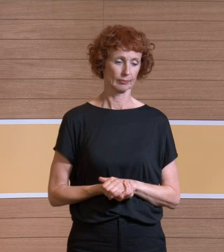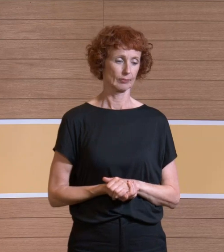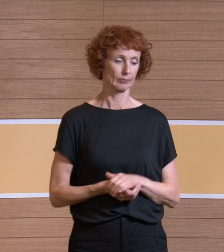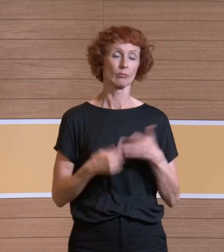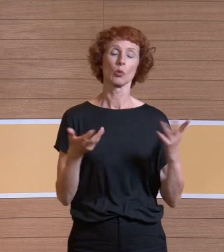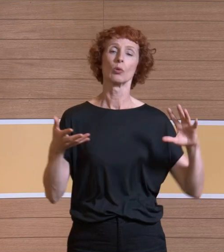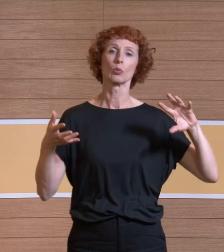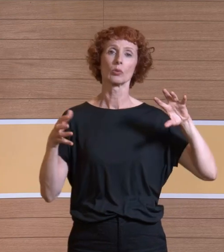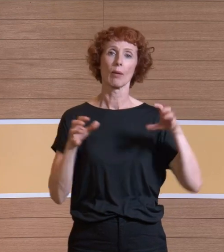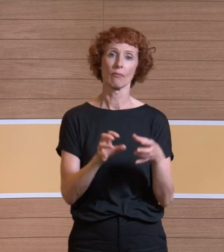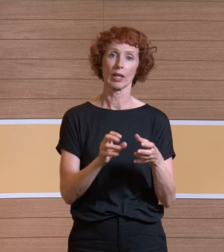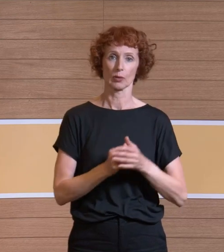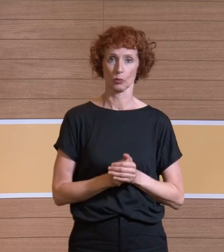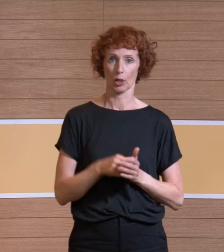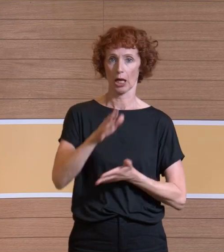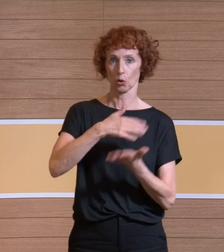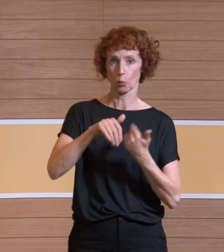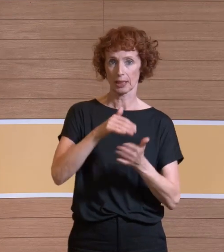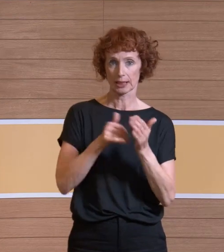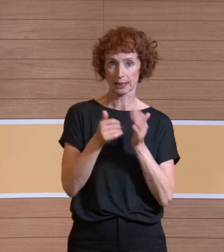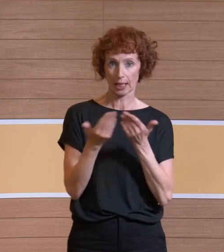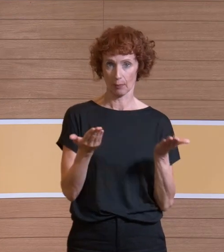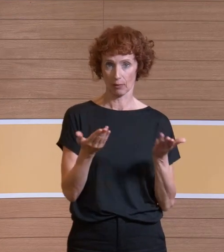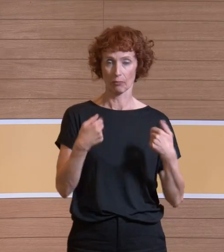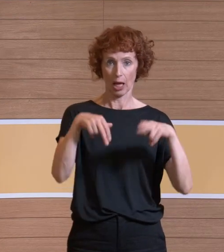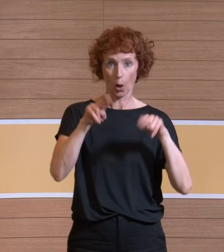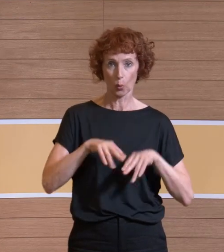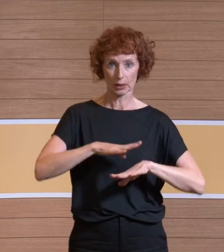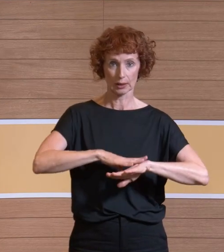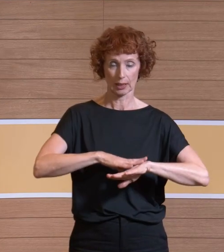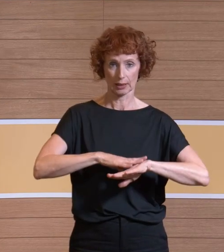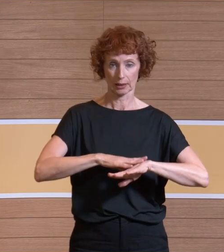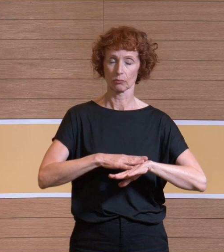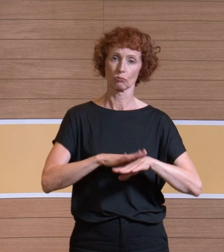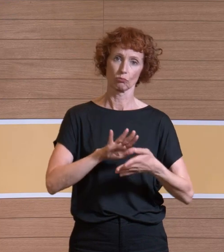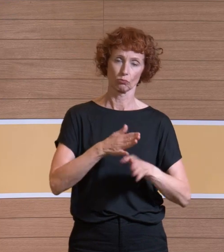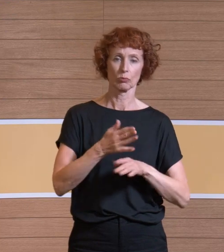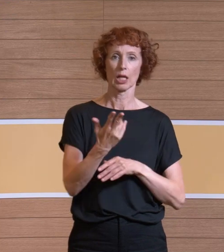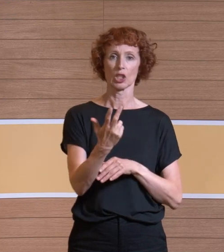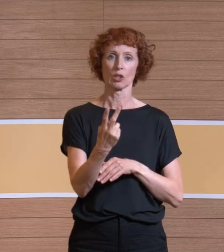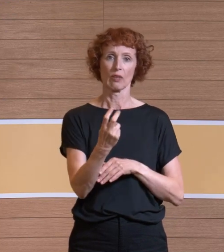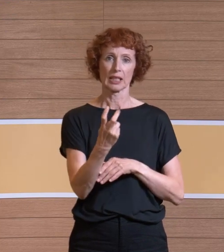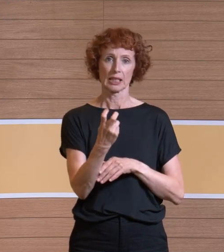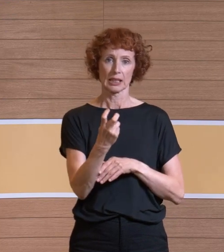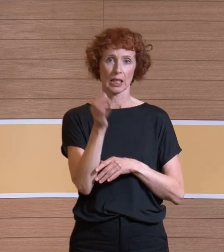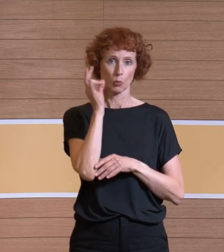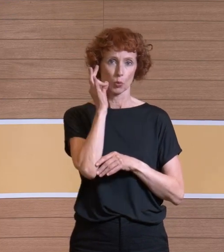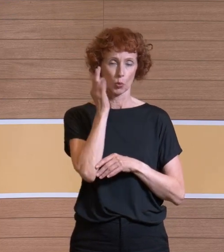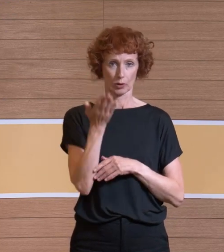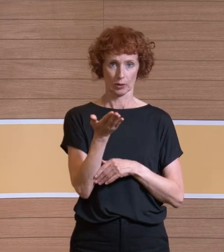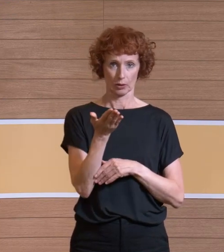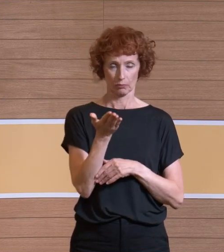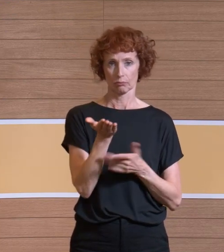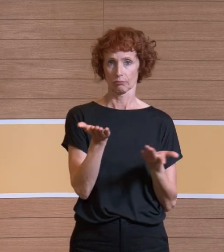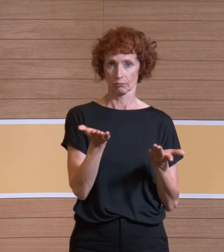Zur Zusammenfassung, also in turbulenten Systemen haben wir Erholzeiten von 20 Minuten. Wie gesagt, wir haben eine